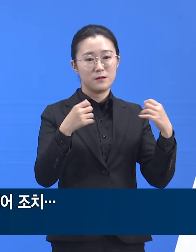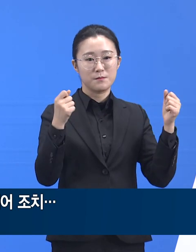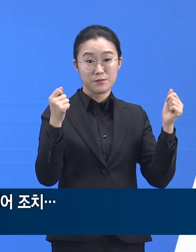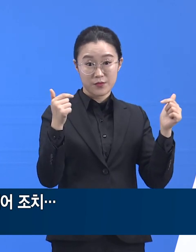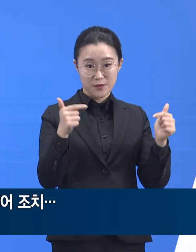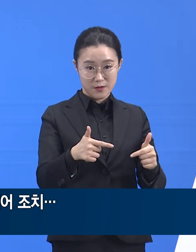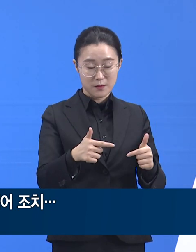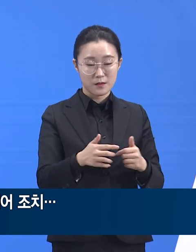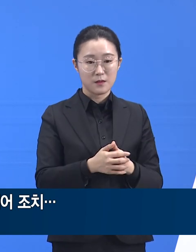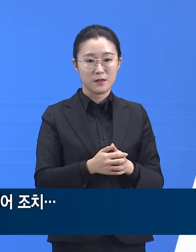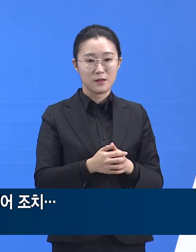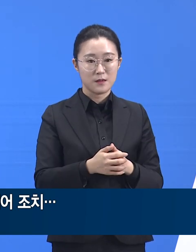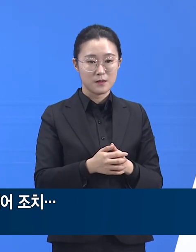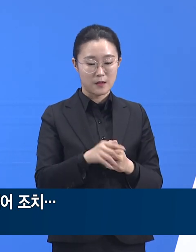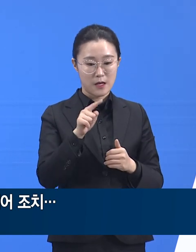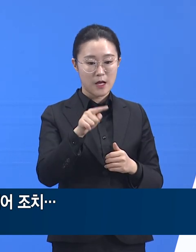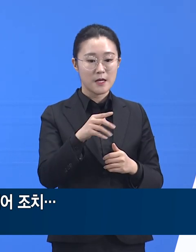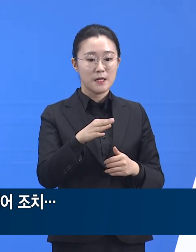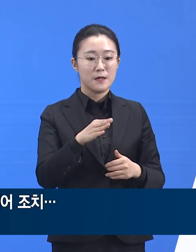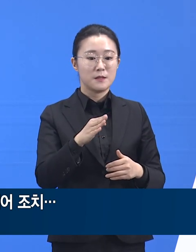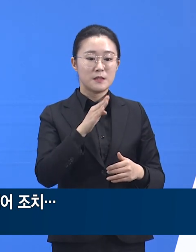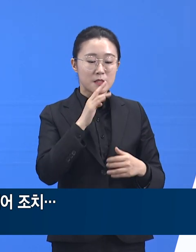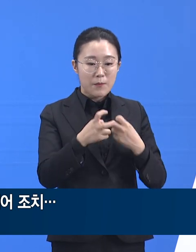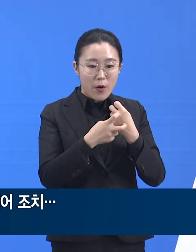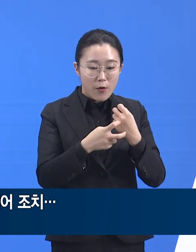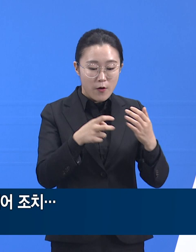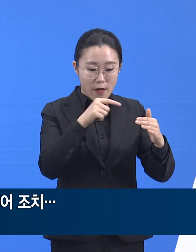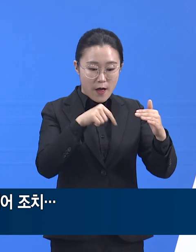기능을 잘 보존시키려는 목적 또한 갖고 있습니다.